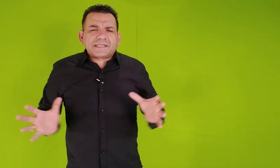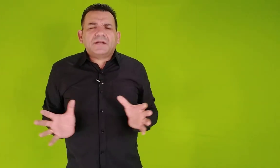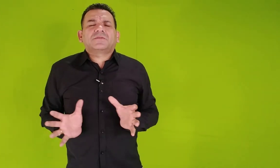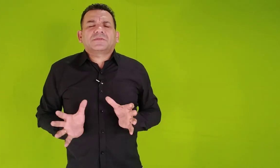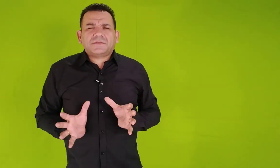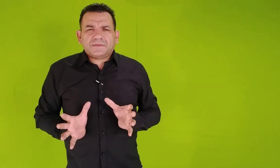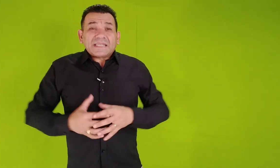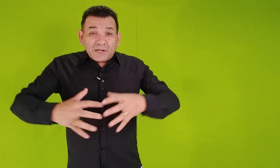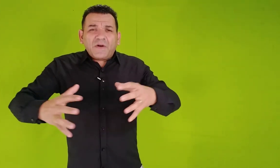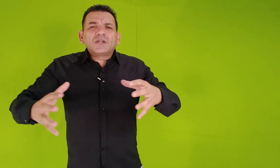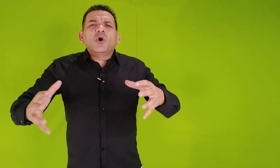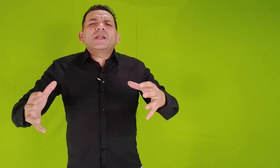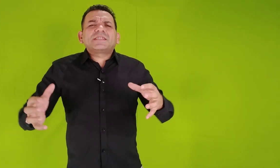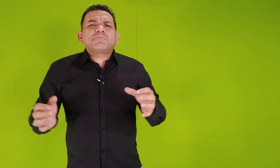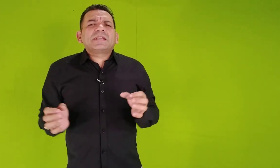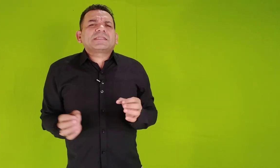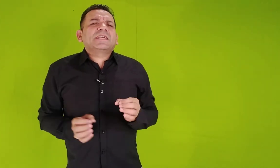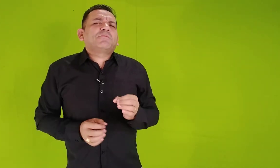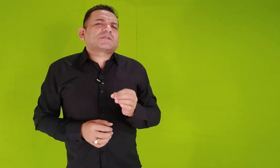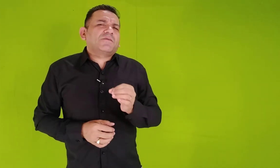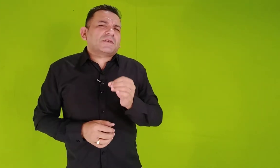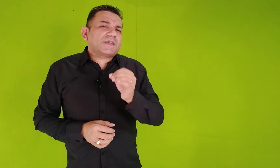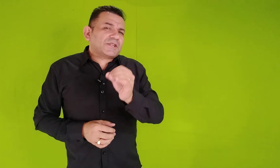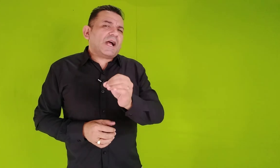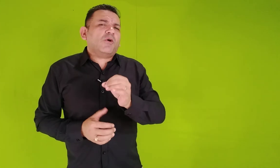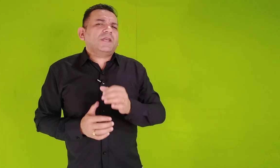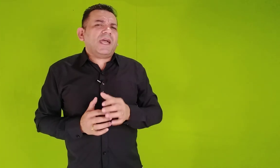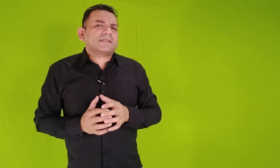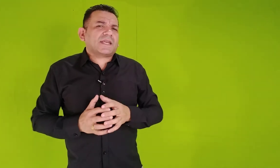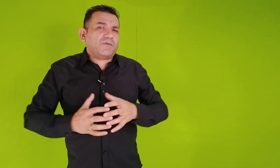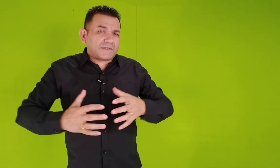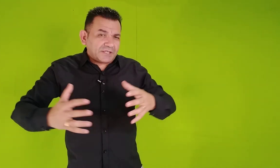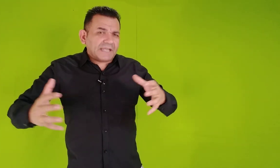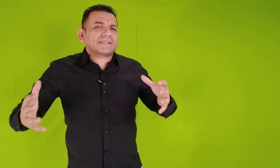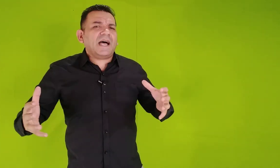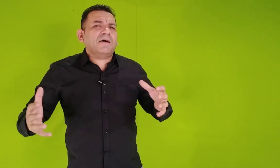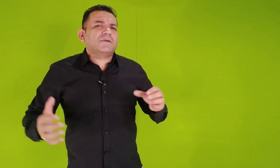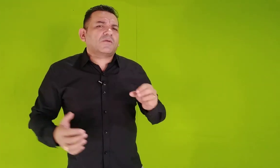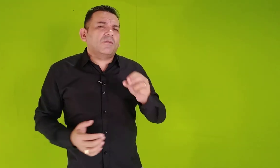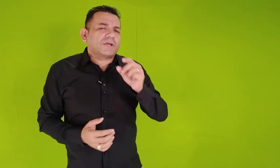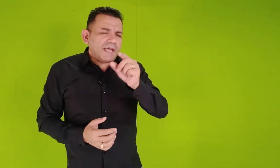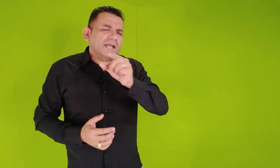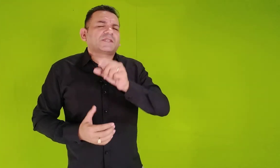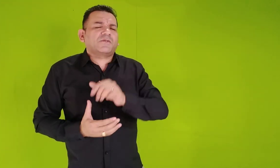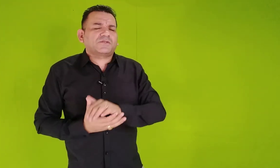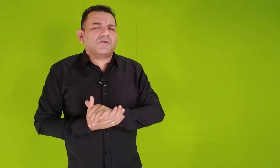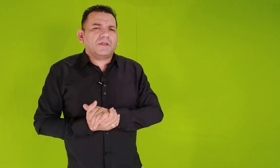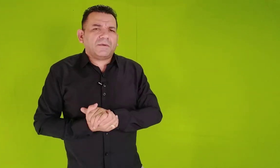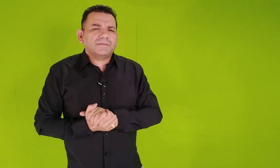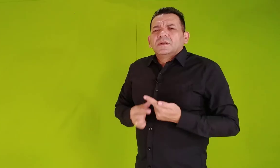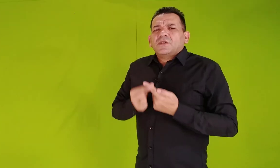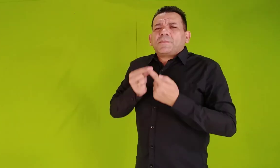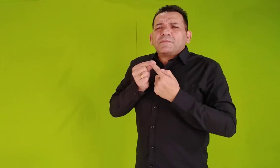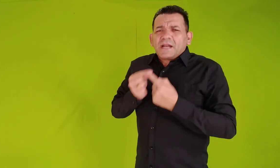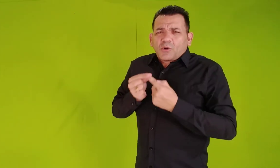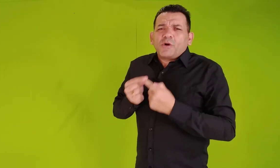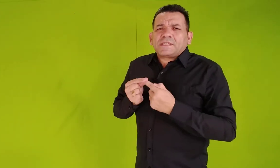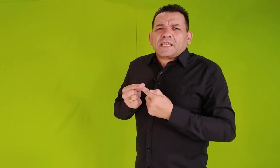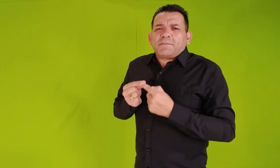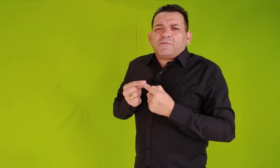santos. São valores e princípios que você já conhece, que você já sabe como que eles funcionam. A primeira coisa aqui para